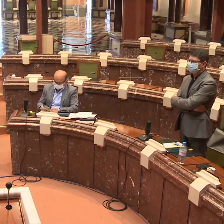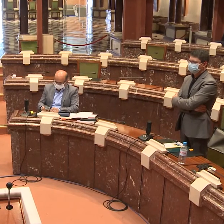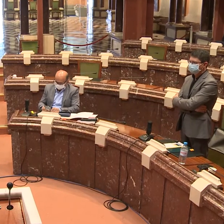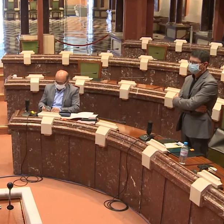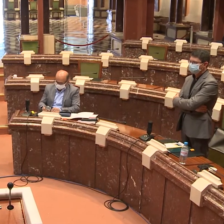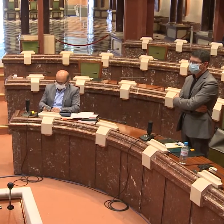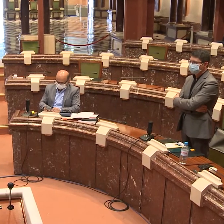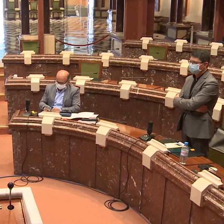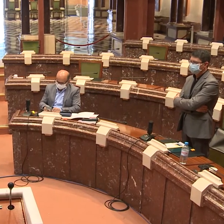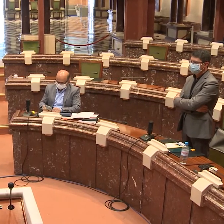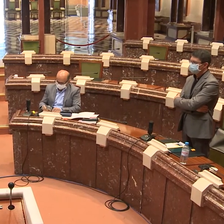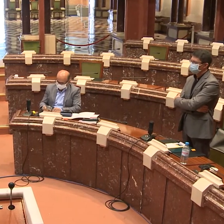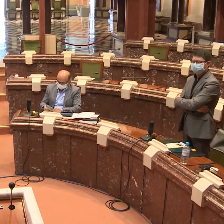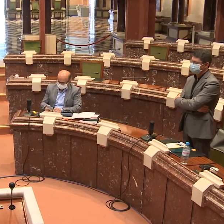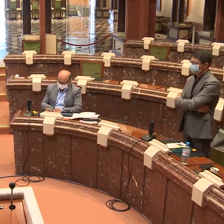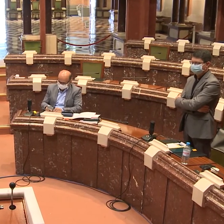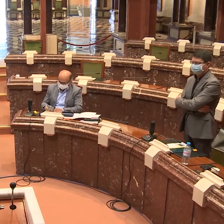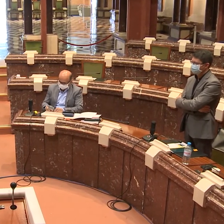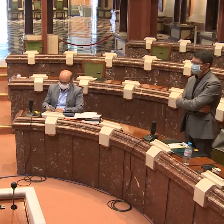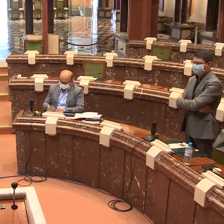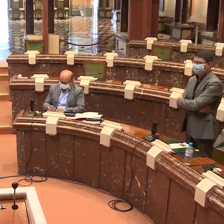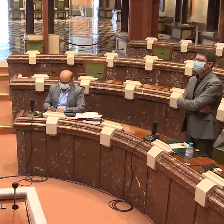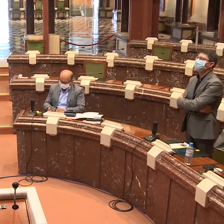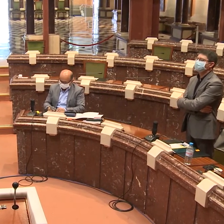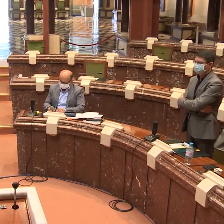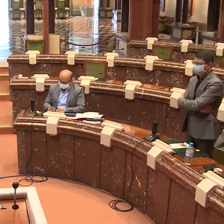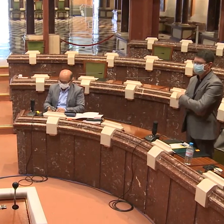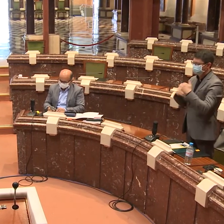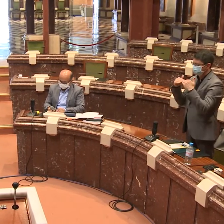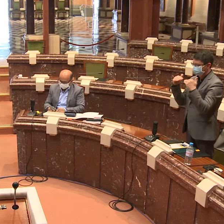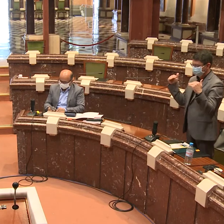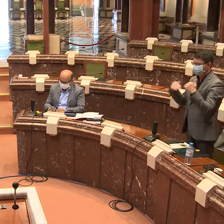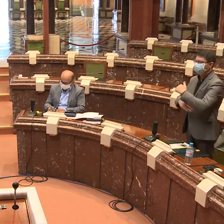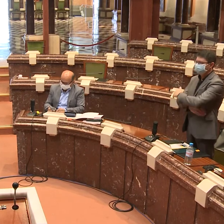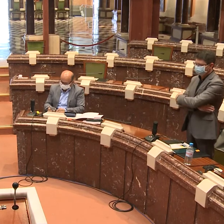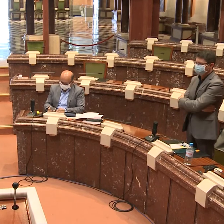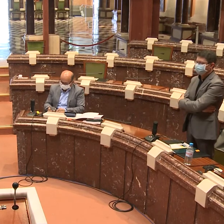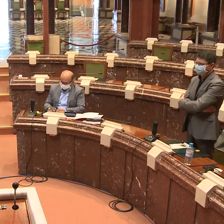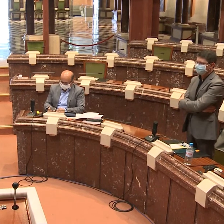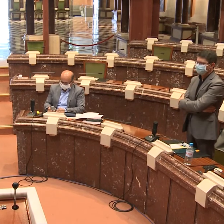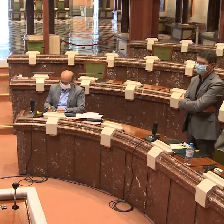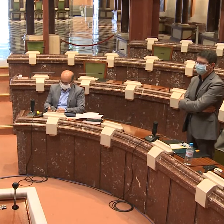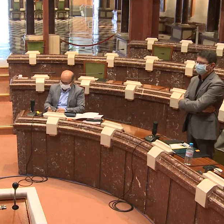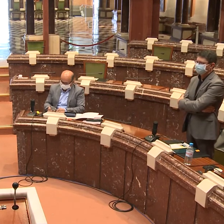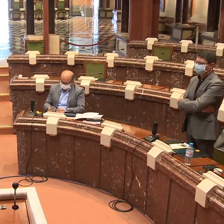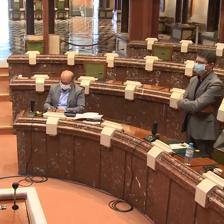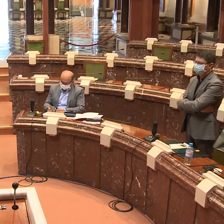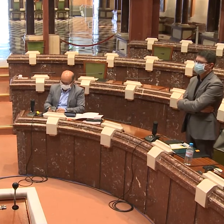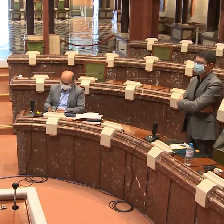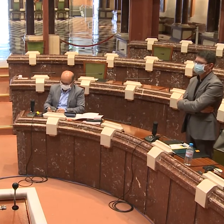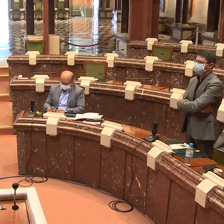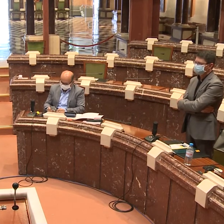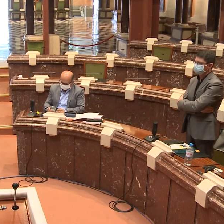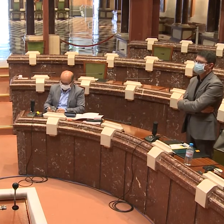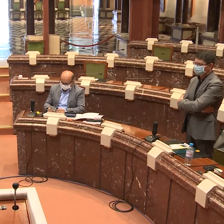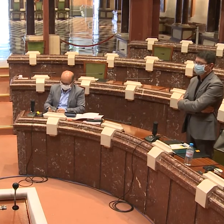integrarse en nuestra sociedad. Debe ser uno más con unas particularidades puntuales a los que debemos dar toda nuestra atención. Y desde